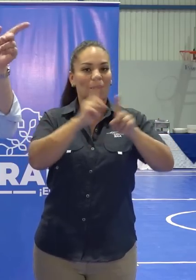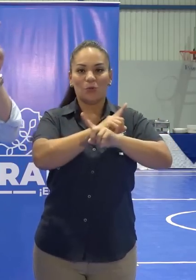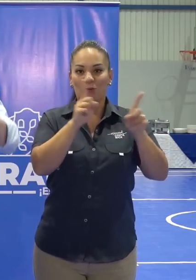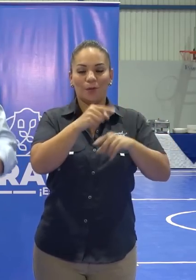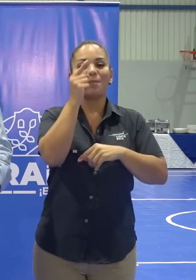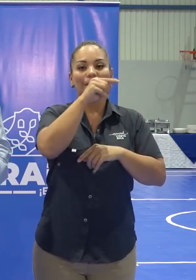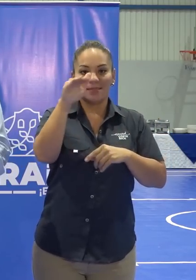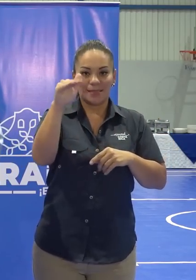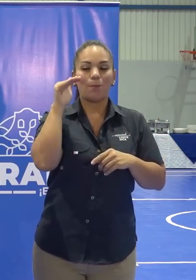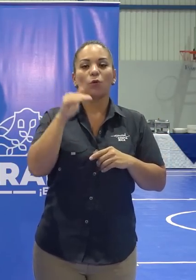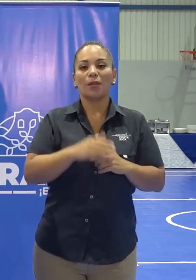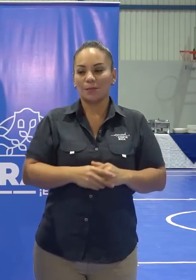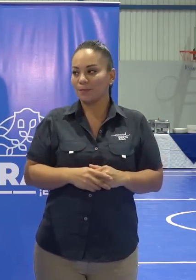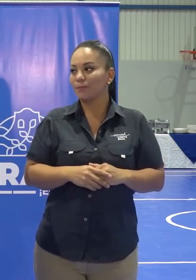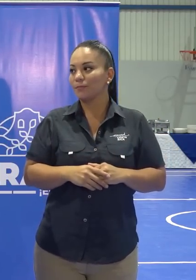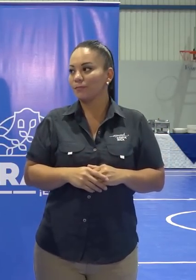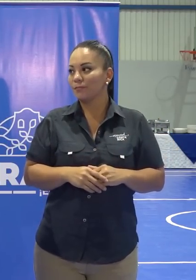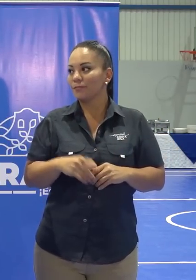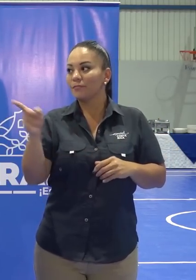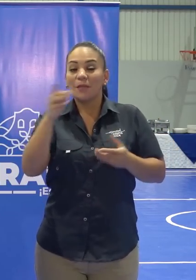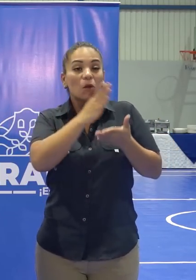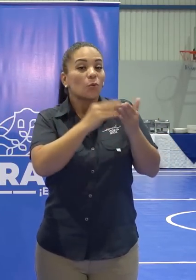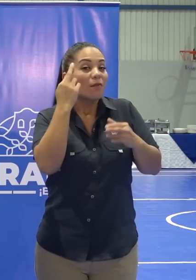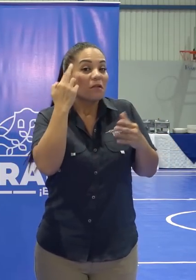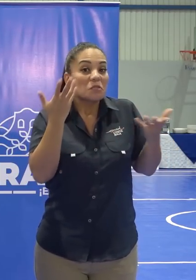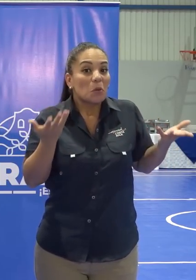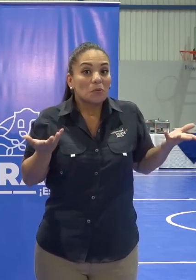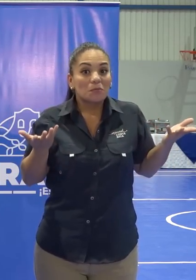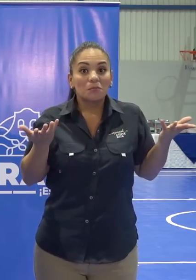Cartago, va a ser en Zapote. ¿Alguna razón, Rodrigo?